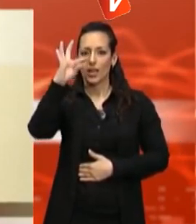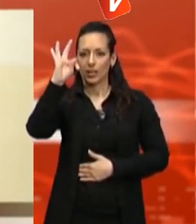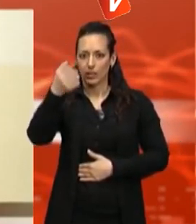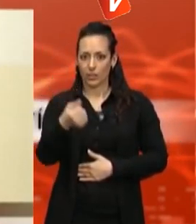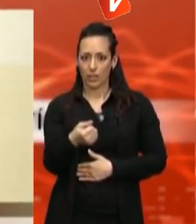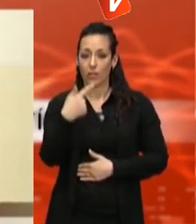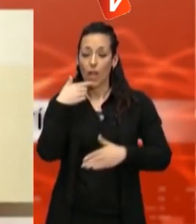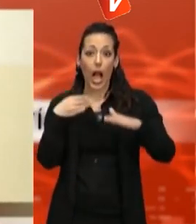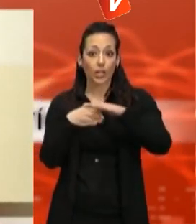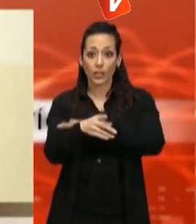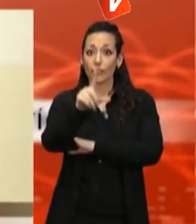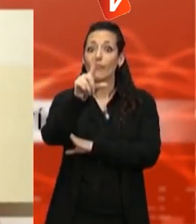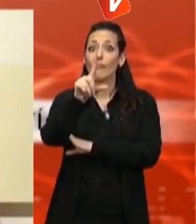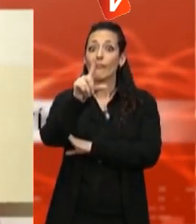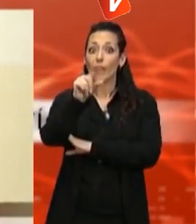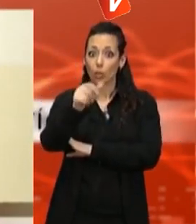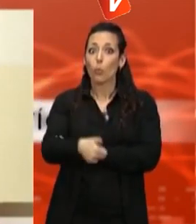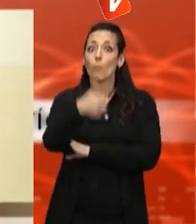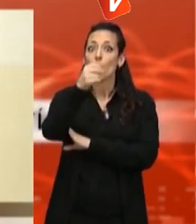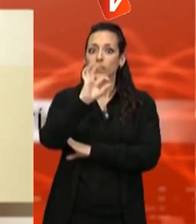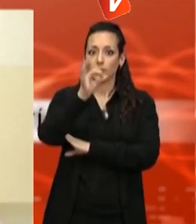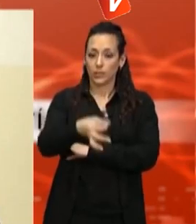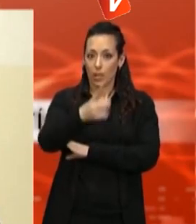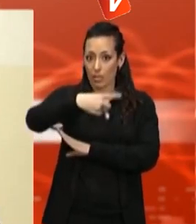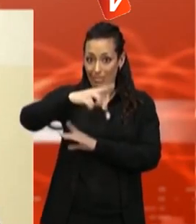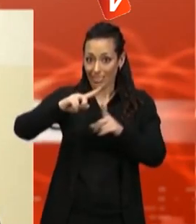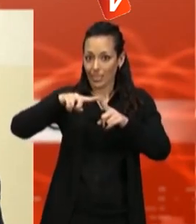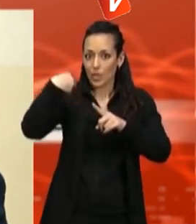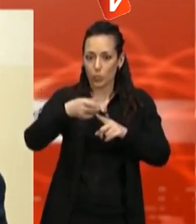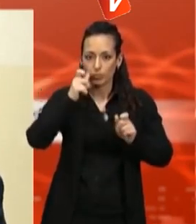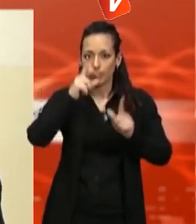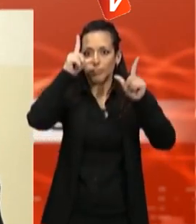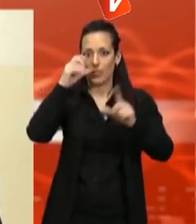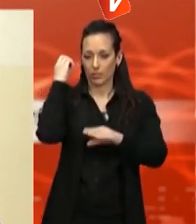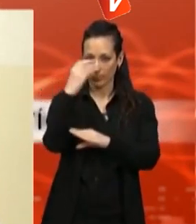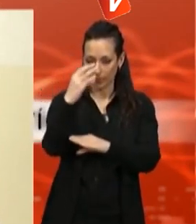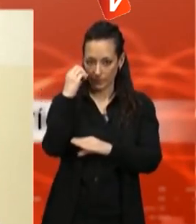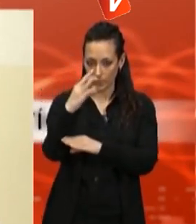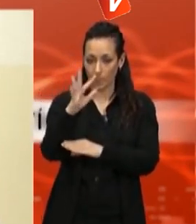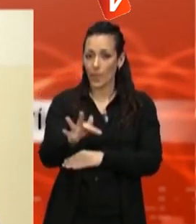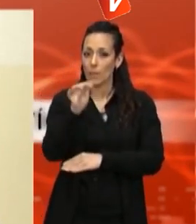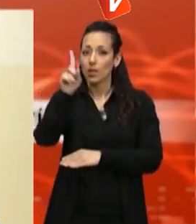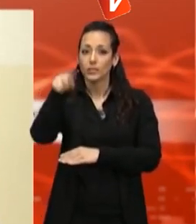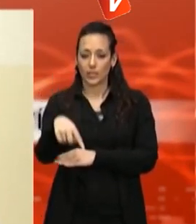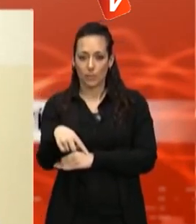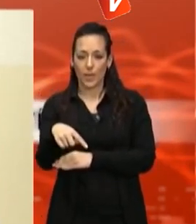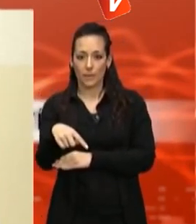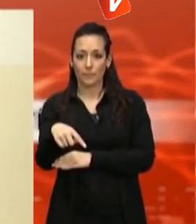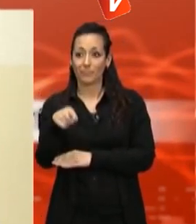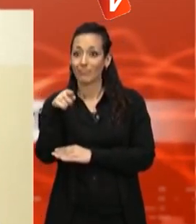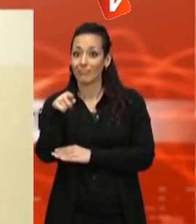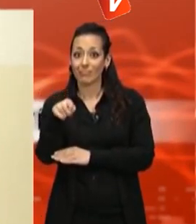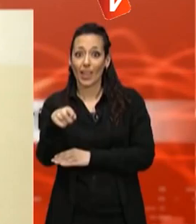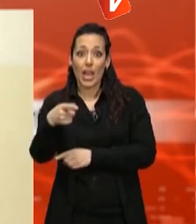ja les demostrarem aquesta xerrada. És més barat i, em s'hi permeten, un altre que ho dic, és el gran